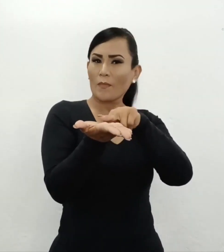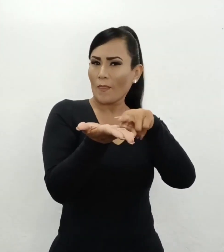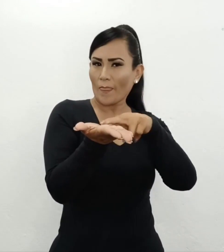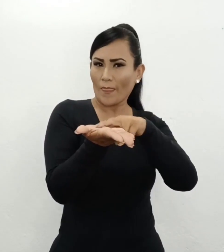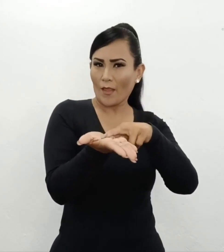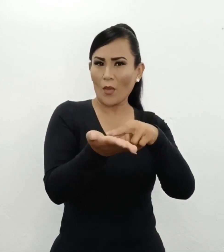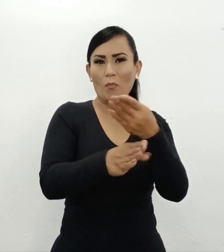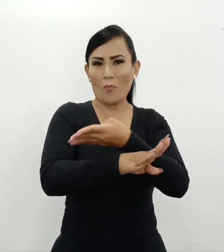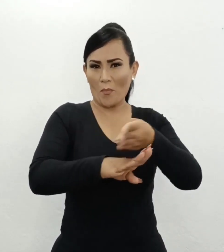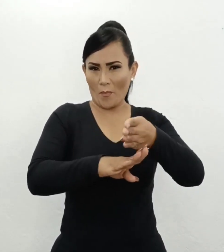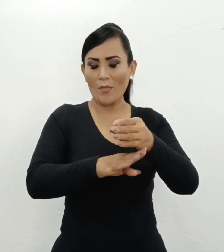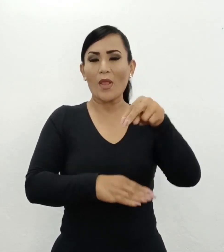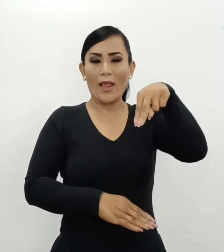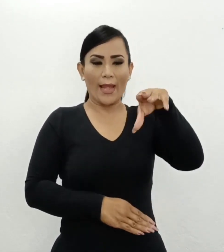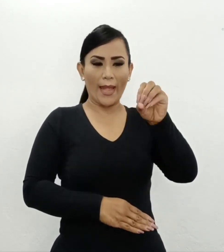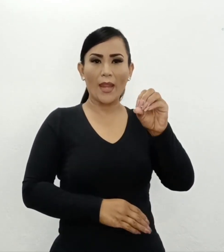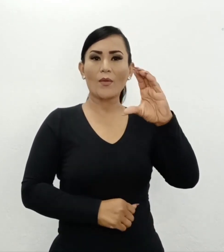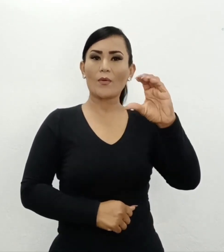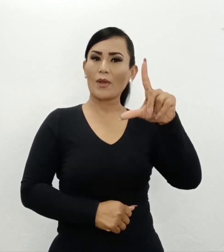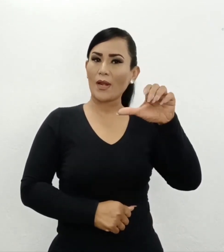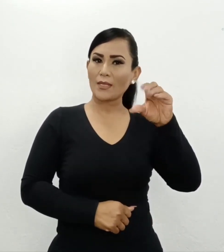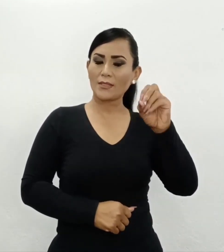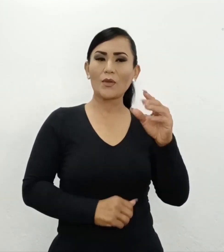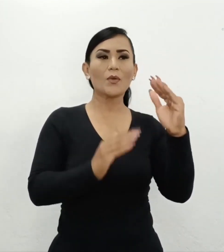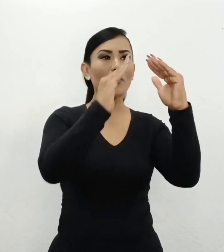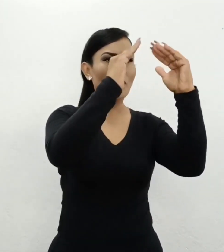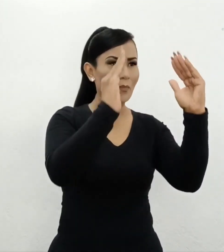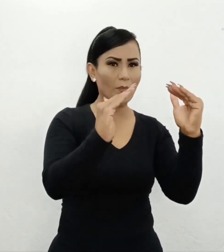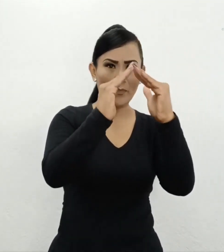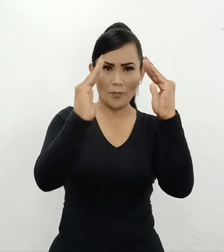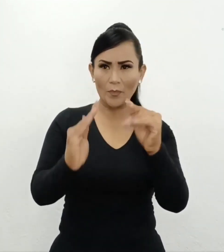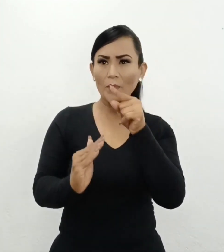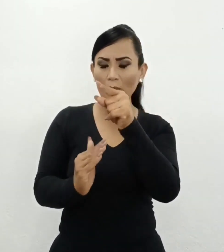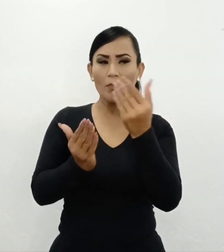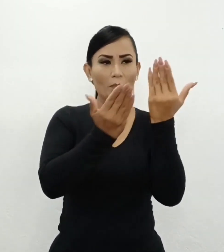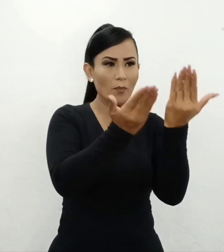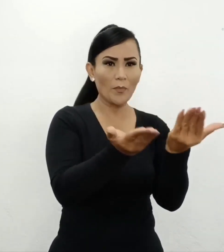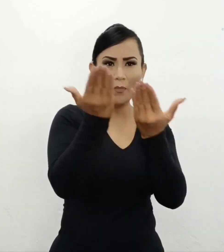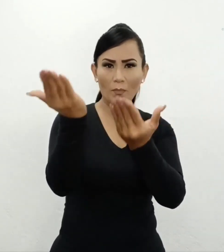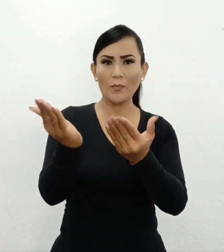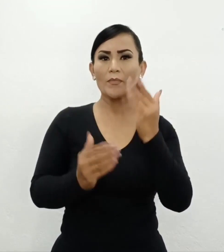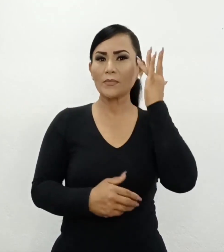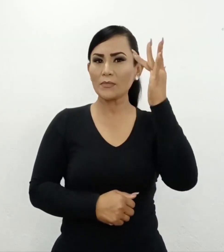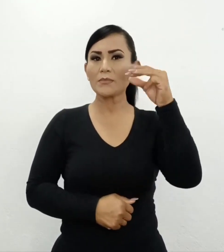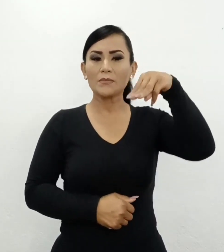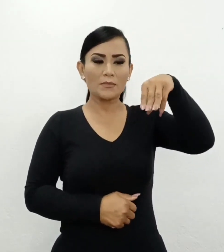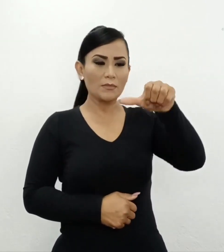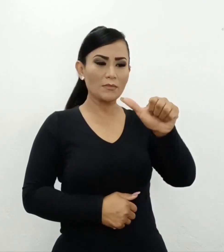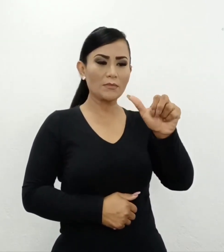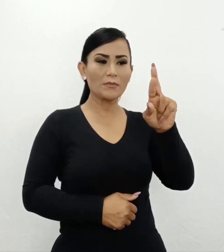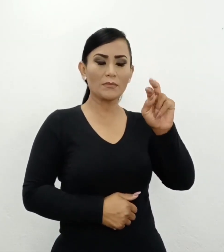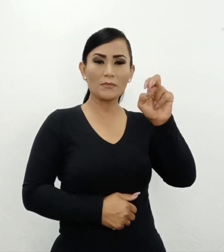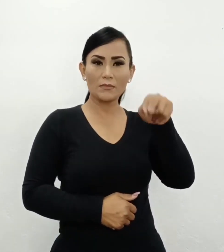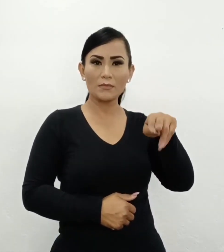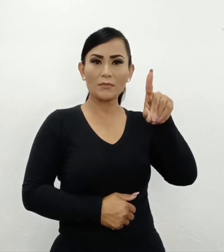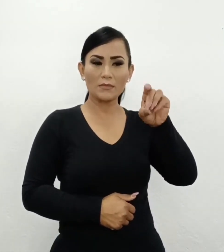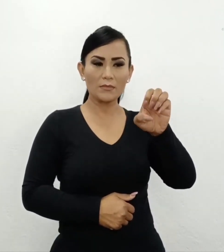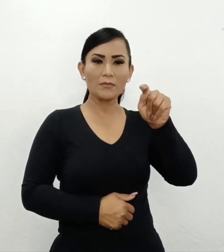una bella construcción neoclásica en tonos rosas y blancos en el interior se distinguen las capillas dedicadas